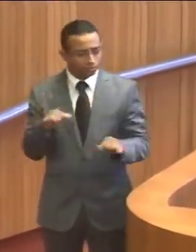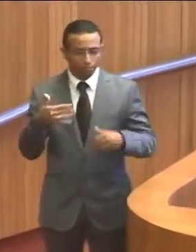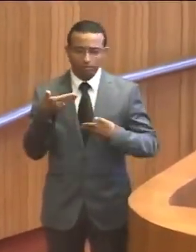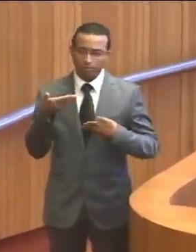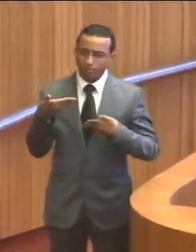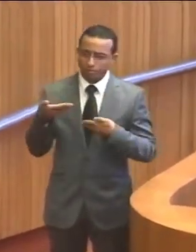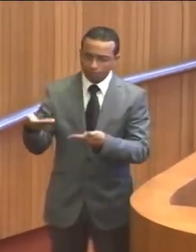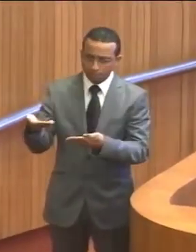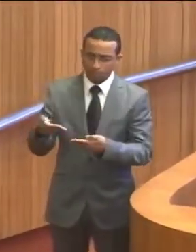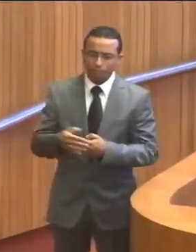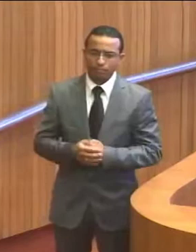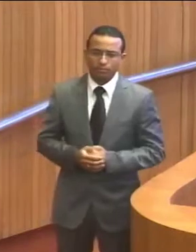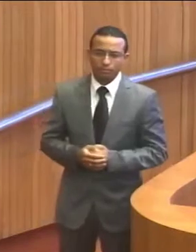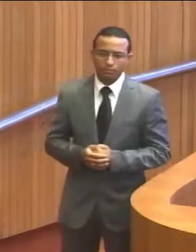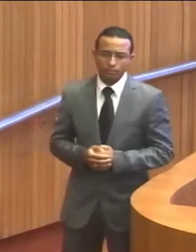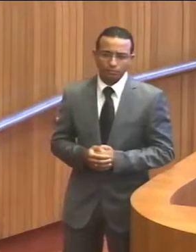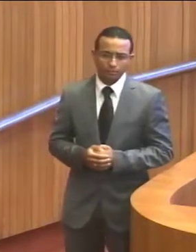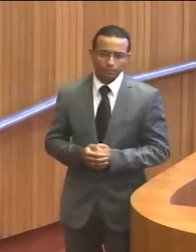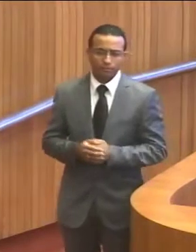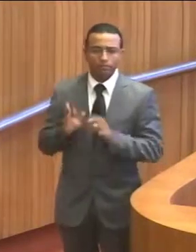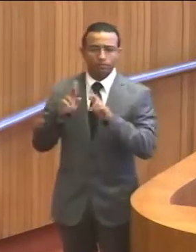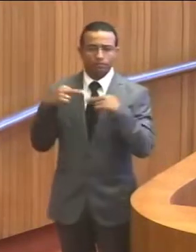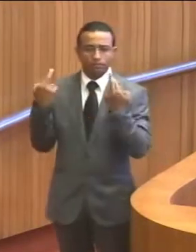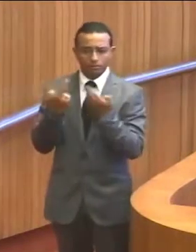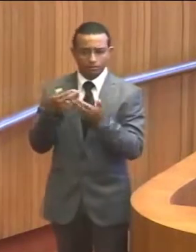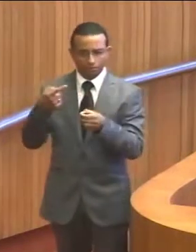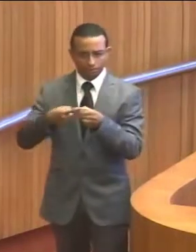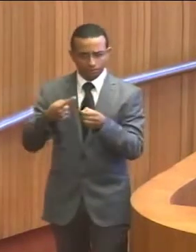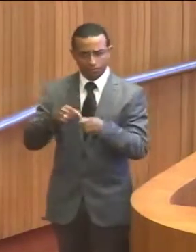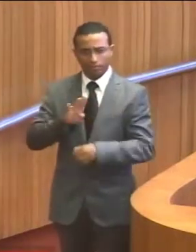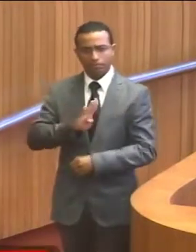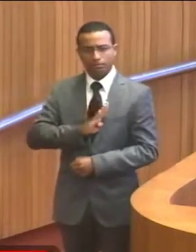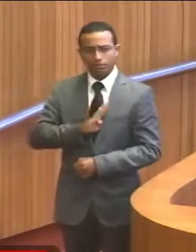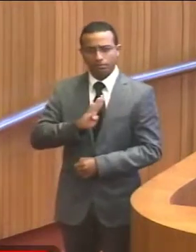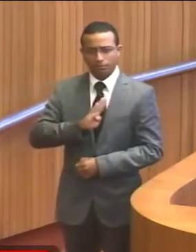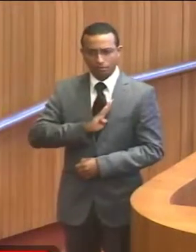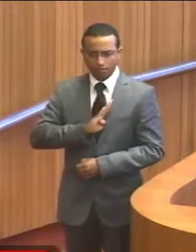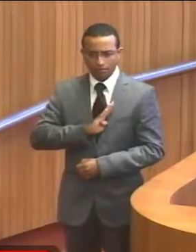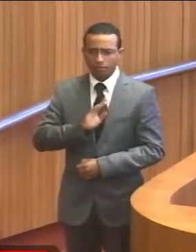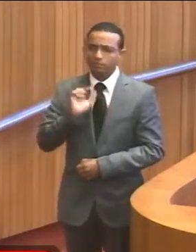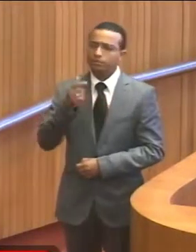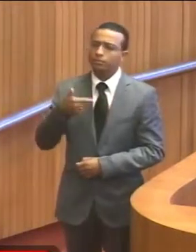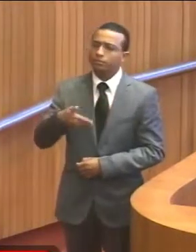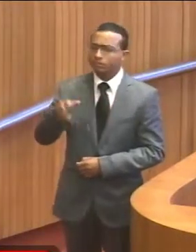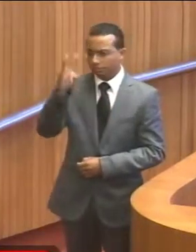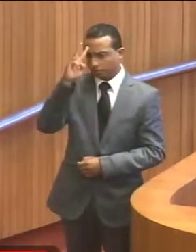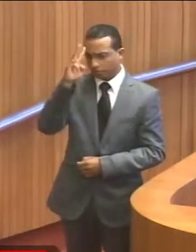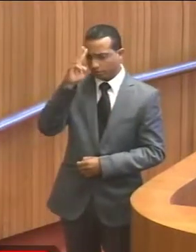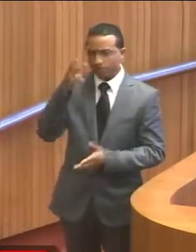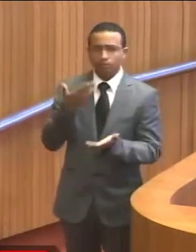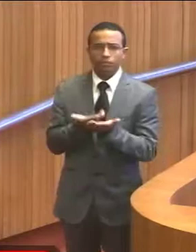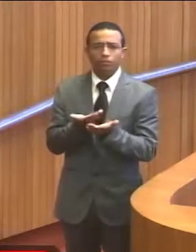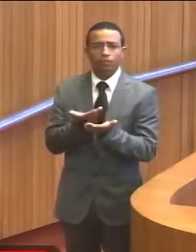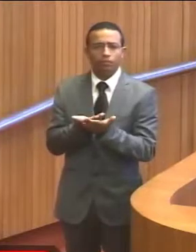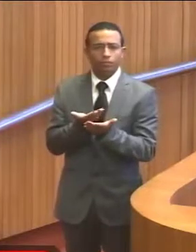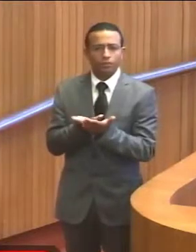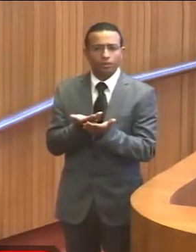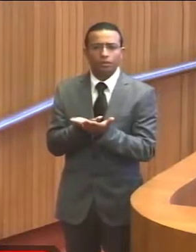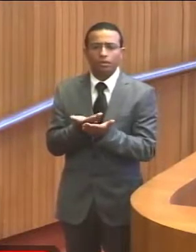convidado a participar de uma reunião no município de Bacabal, porque na segunda-feira os estudantes